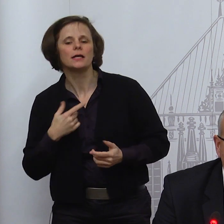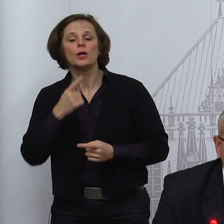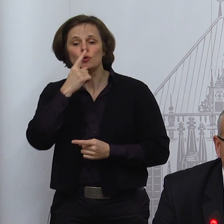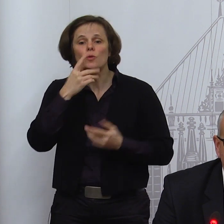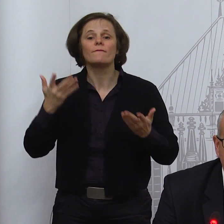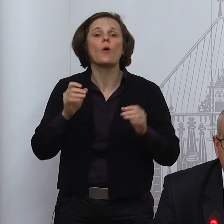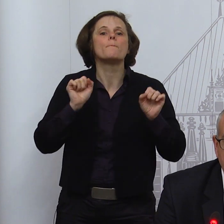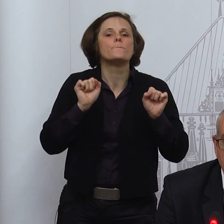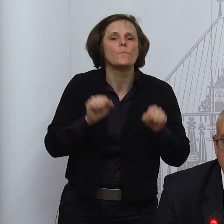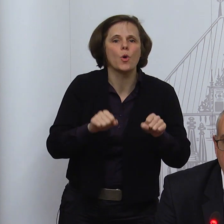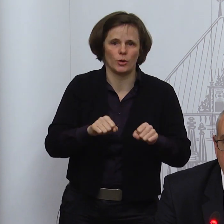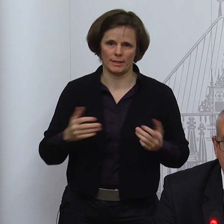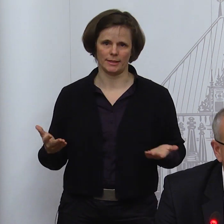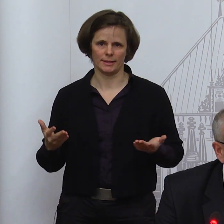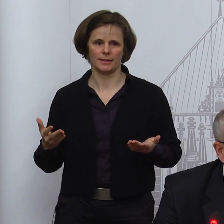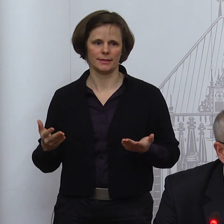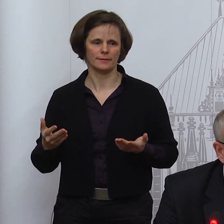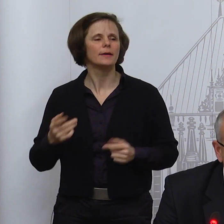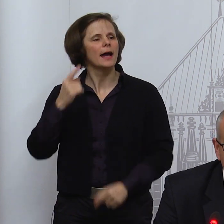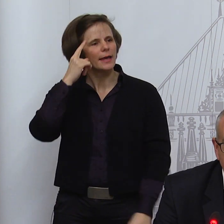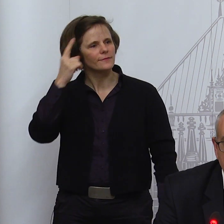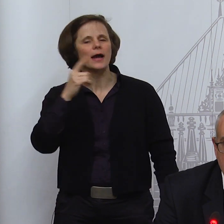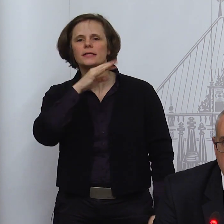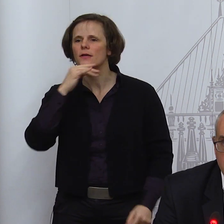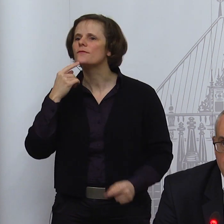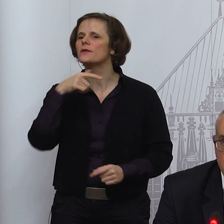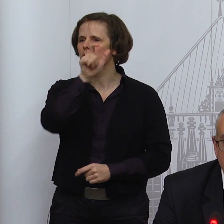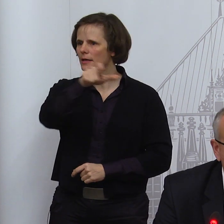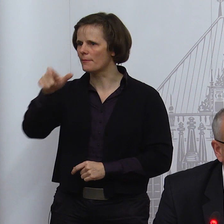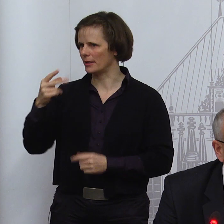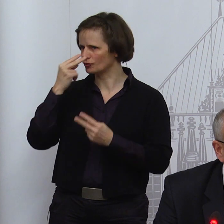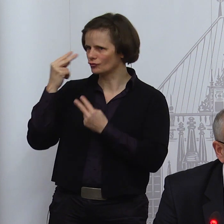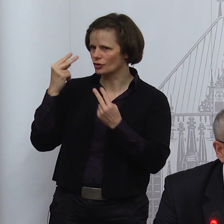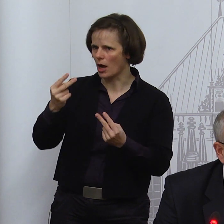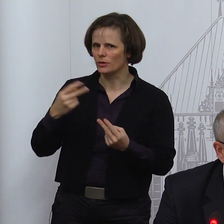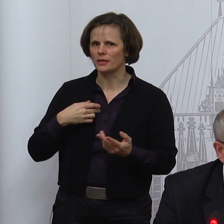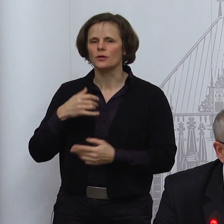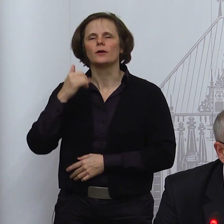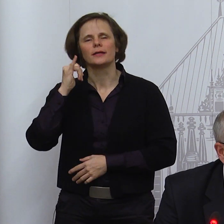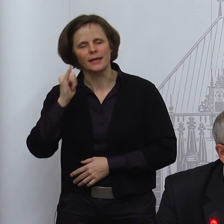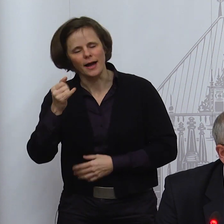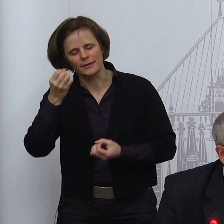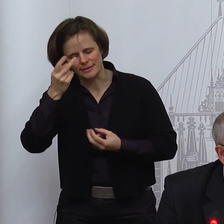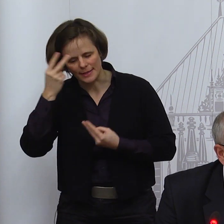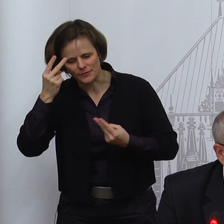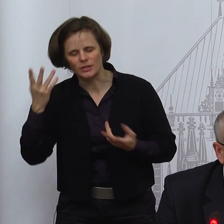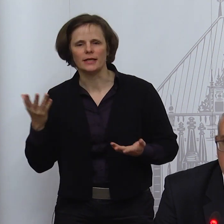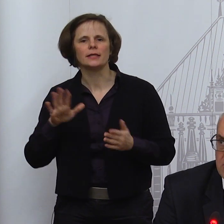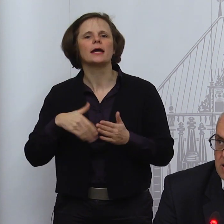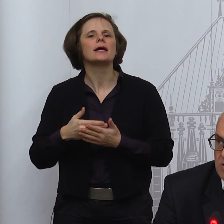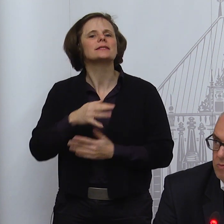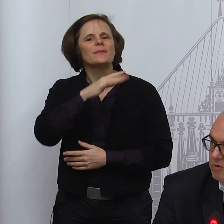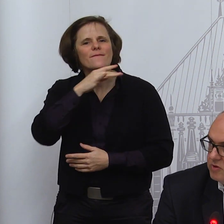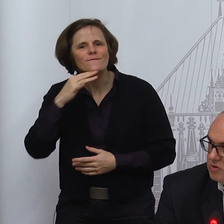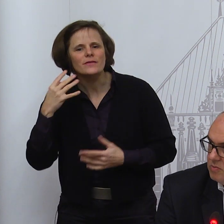weiß, dass ja auch viele Menschen zuhören oder zugucken, ja, es gibt natürlich auch viele Tätigkeiten, da